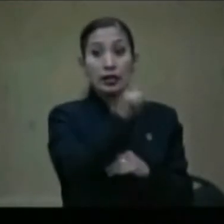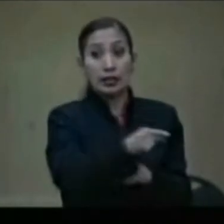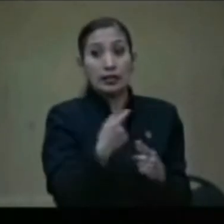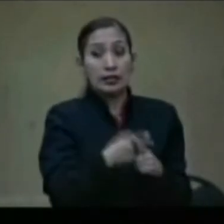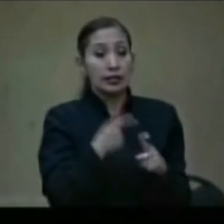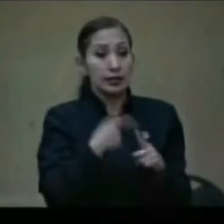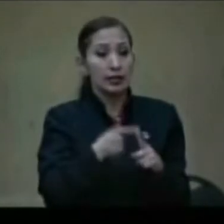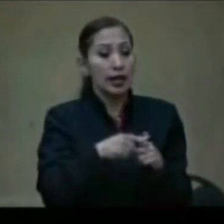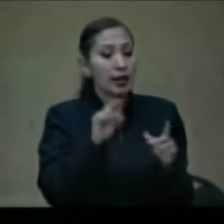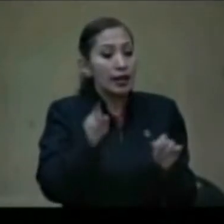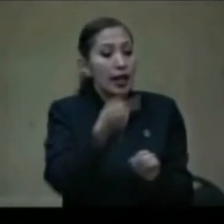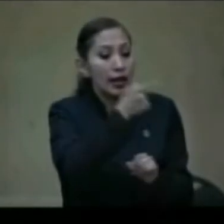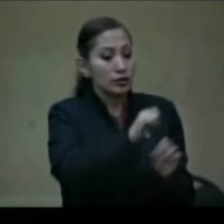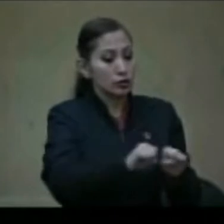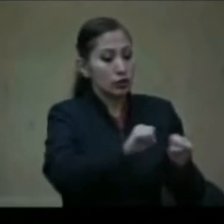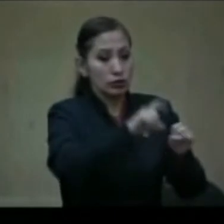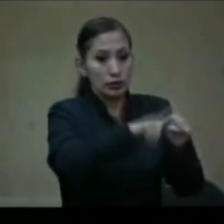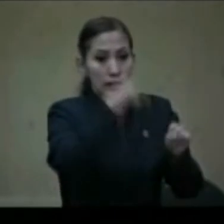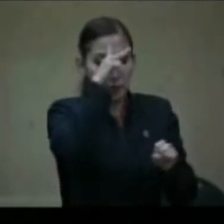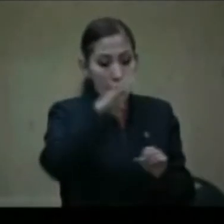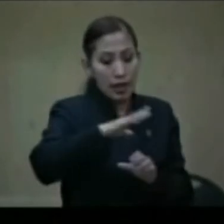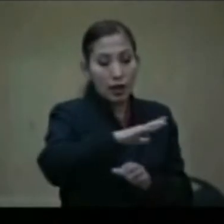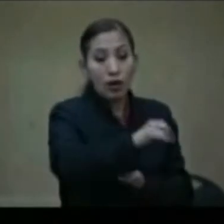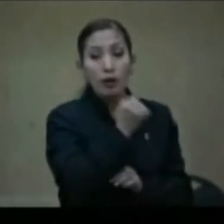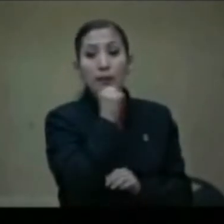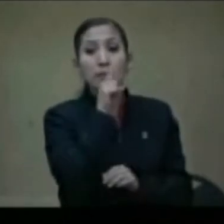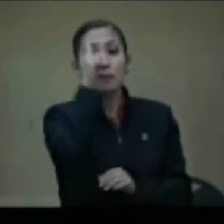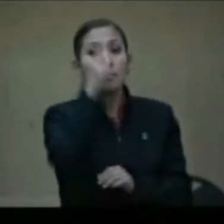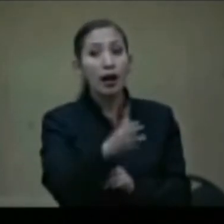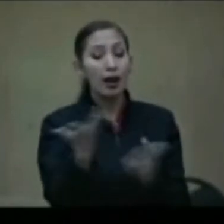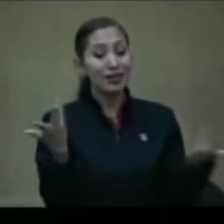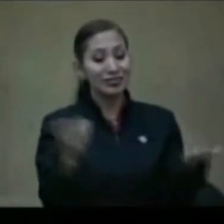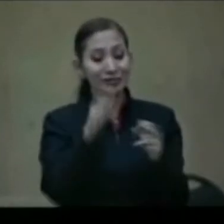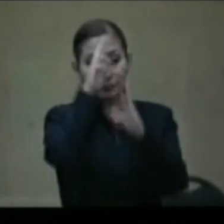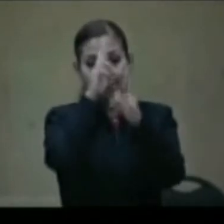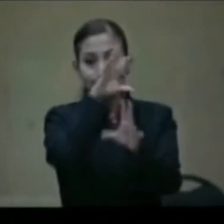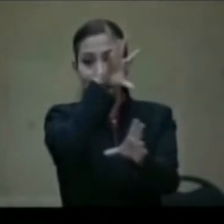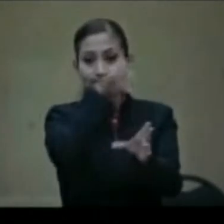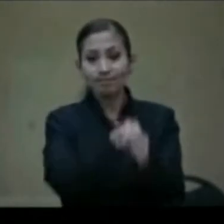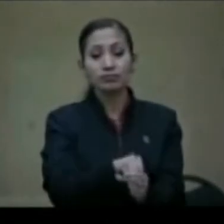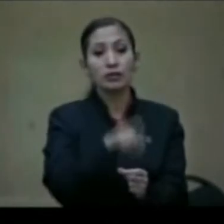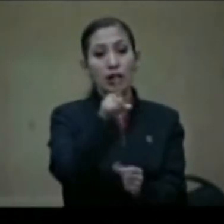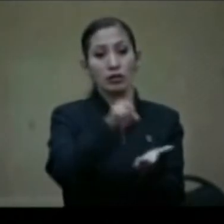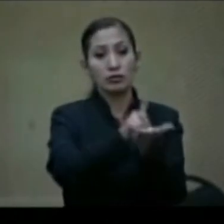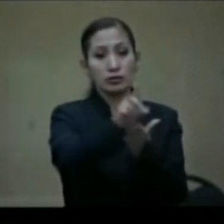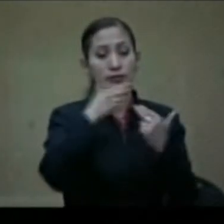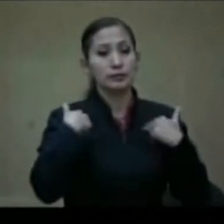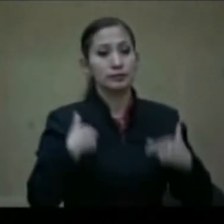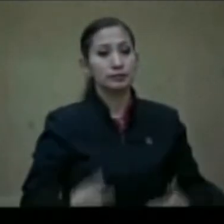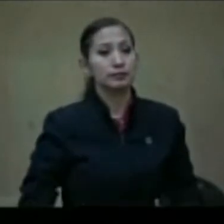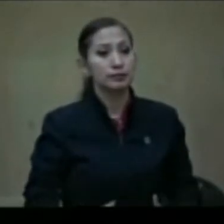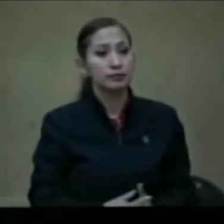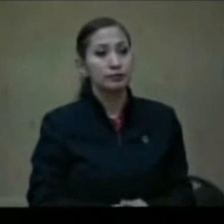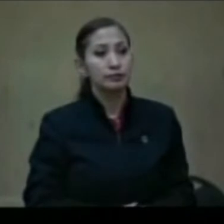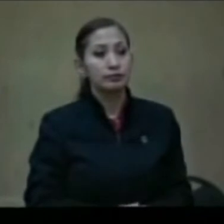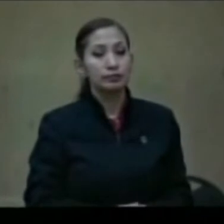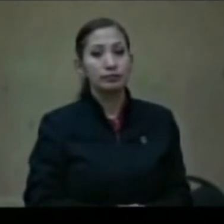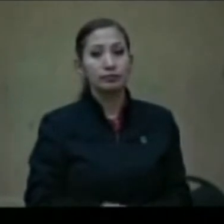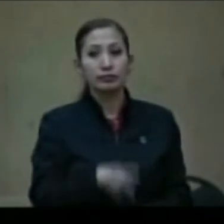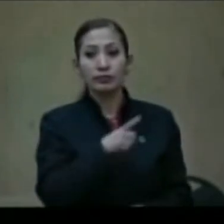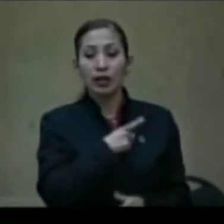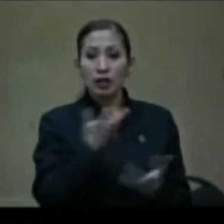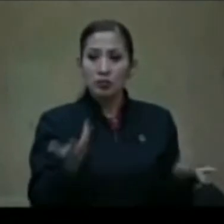formamos parte de la sociedad mexicana a fin de lograr un respeto pleno de los derechos humanos. Tenemos